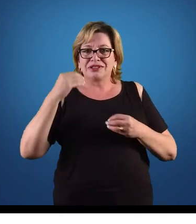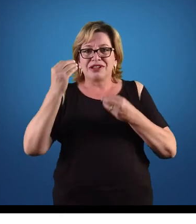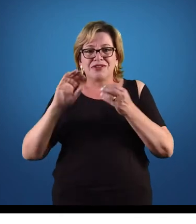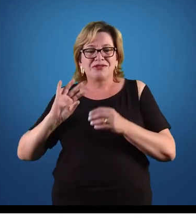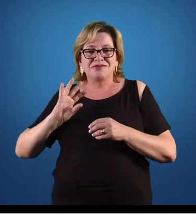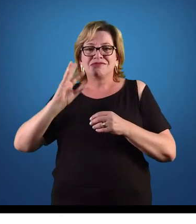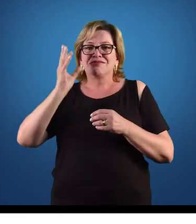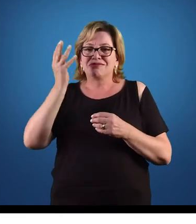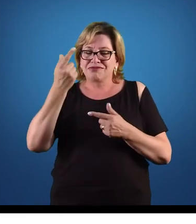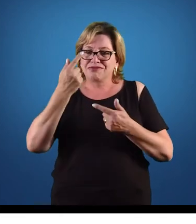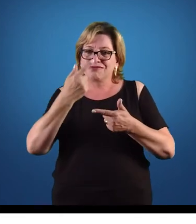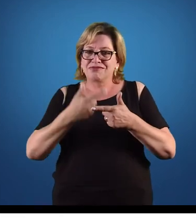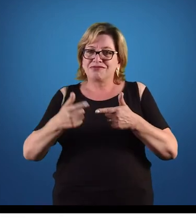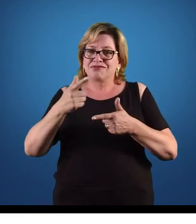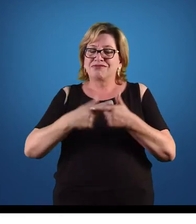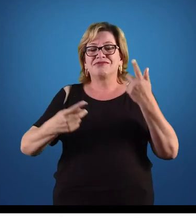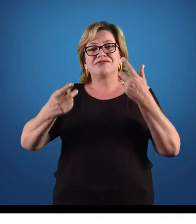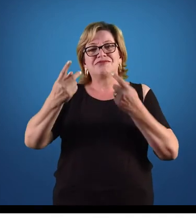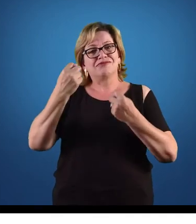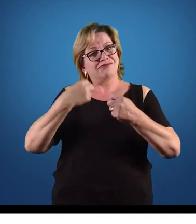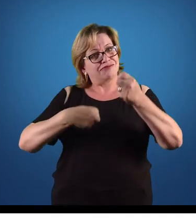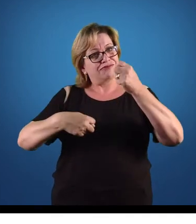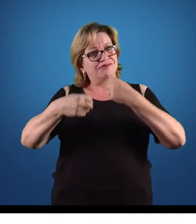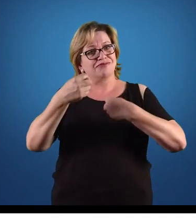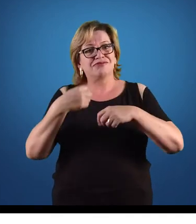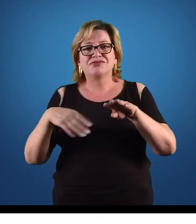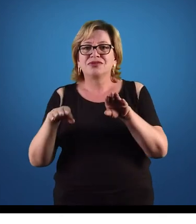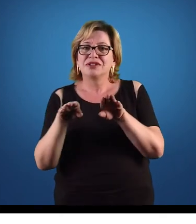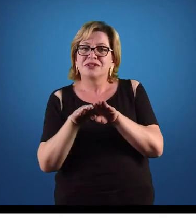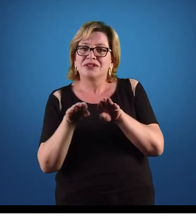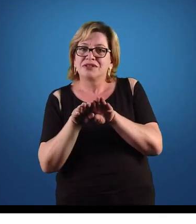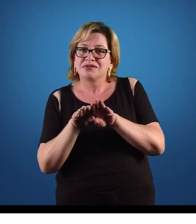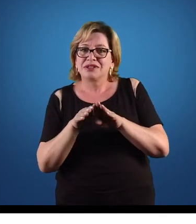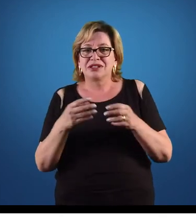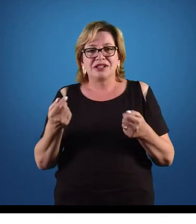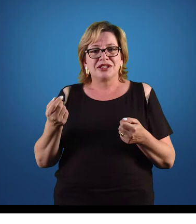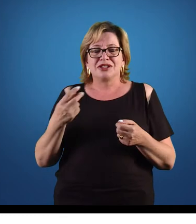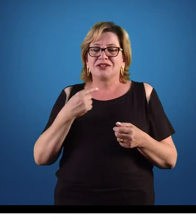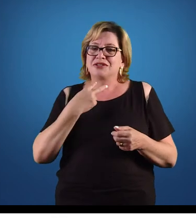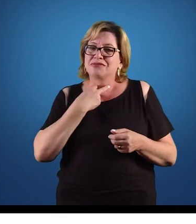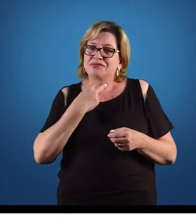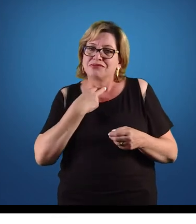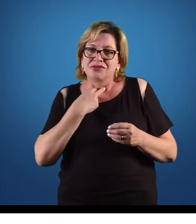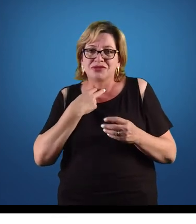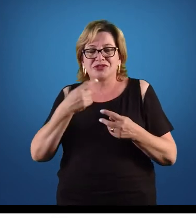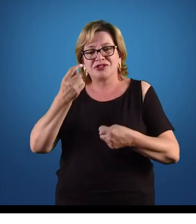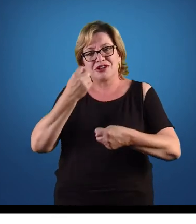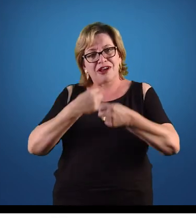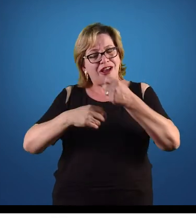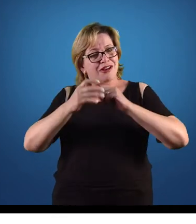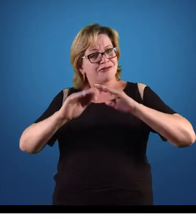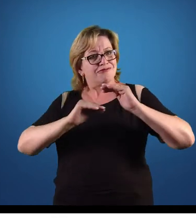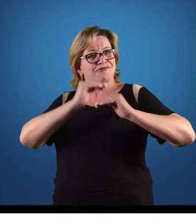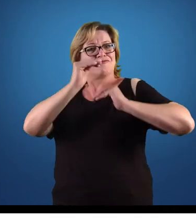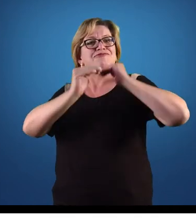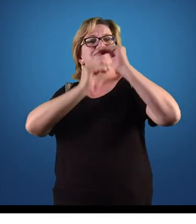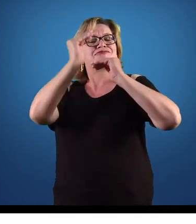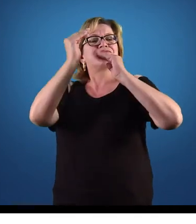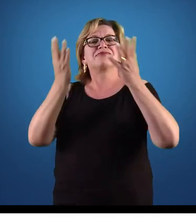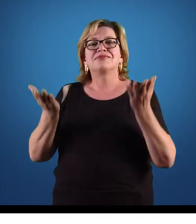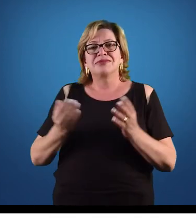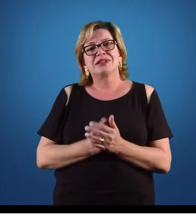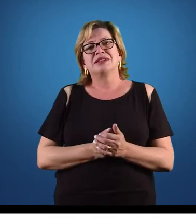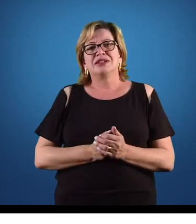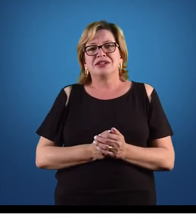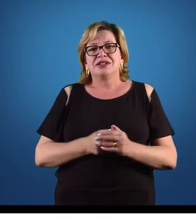déficit nas contas públicas e, ao mesmo tempo, não estavam permitindo que a economia se desenvolvesse.